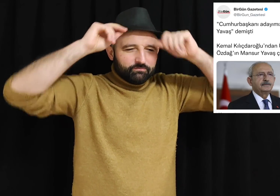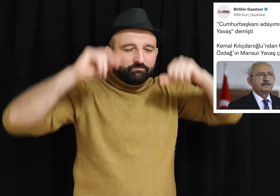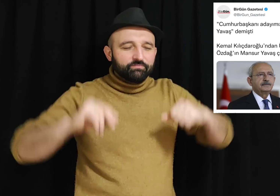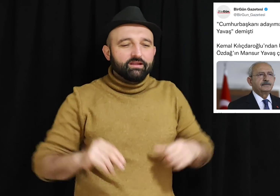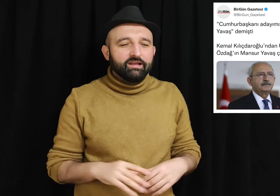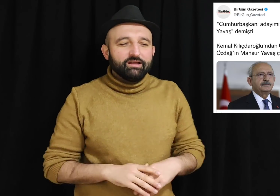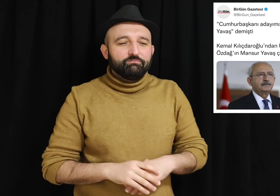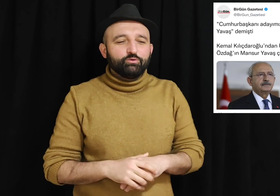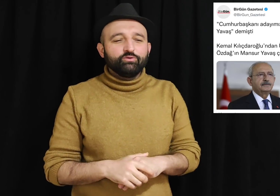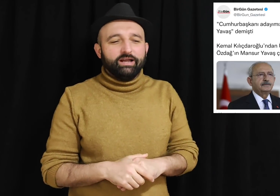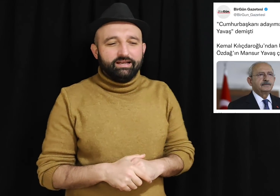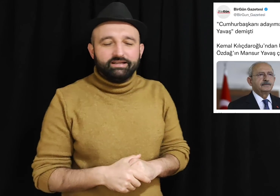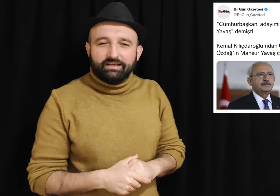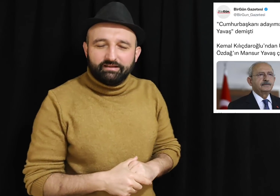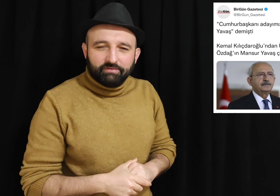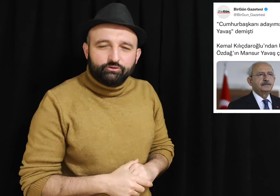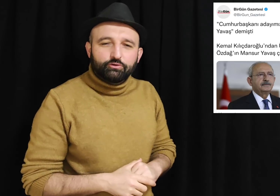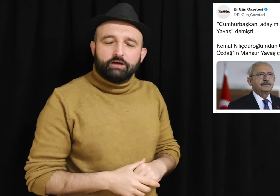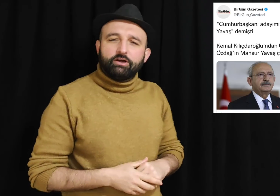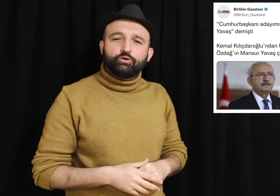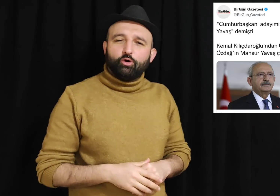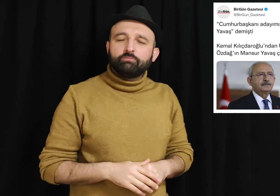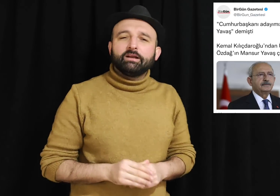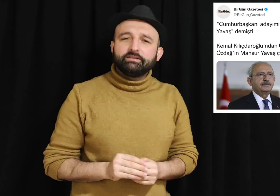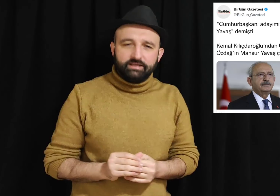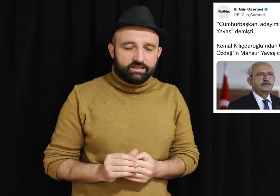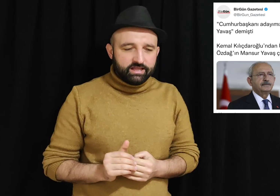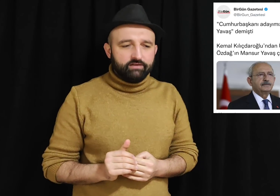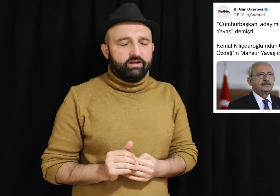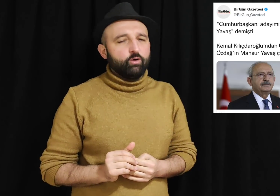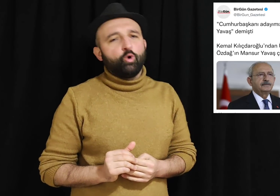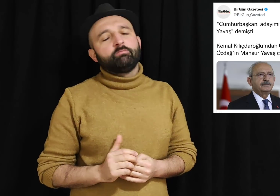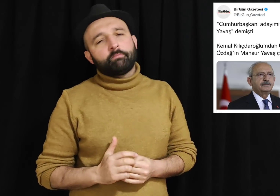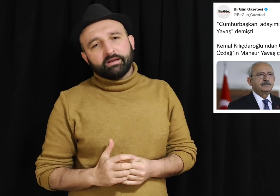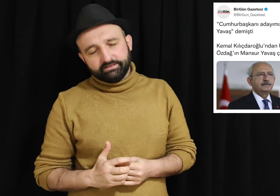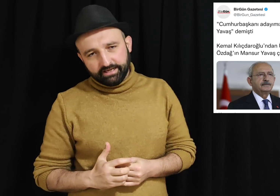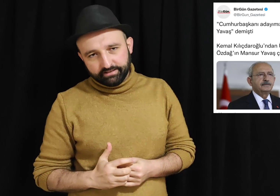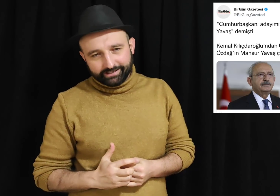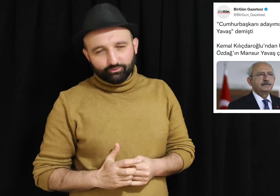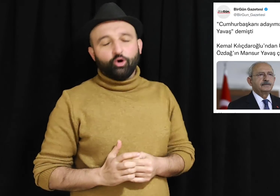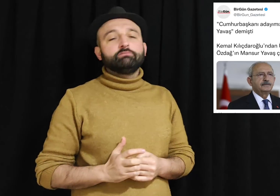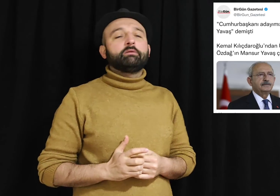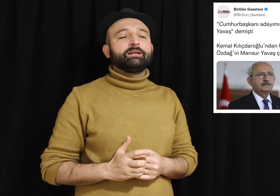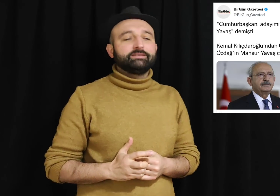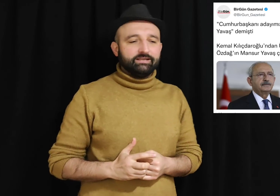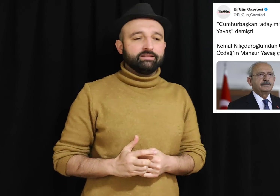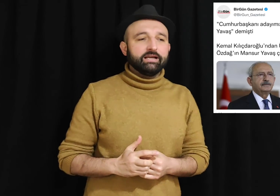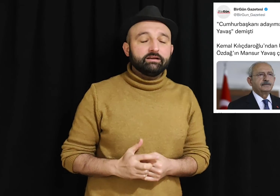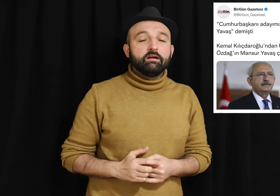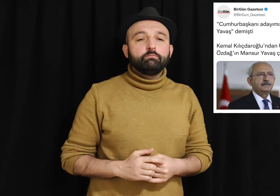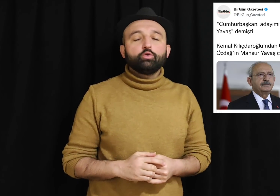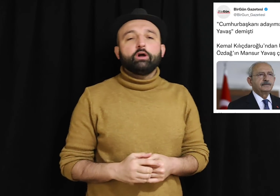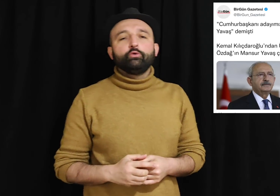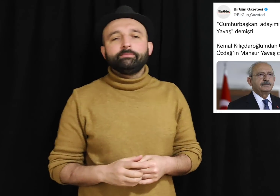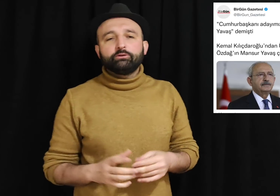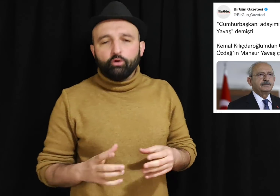bununla ilgili Mansur Yavaş olmalı diyenler ve olmamalı diyenler. Olmamalı diyenler burada Ümit